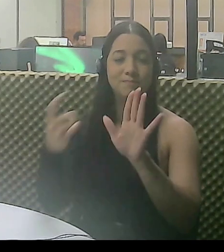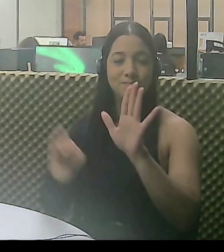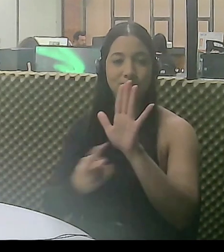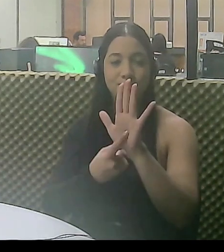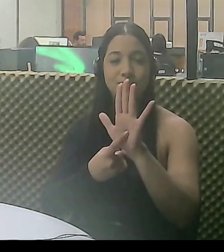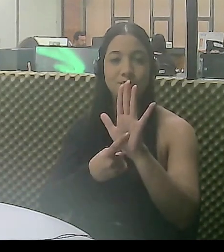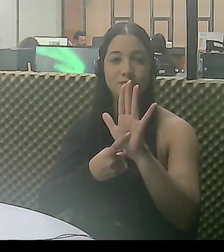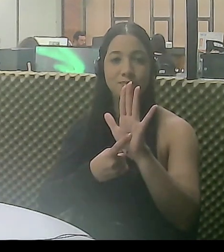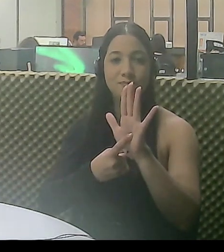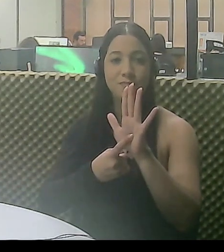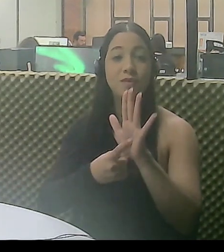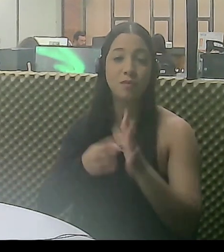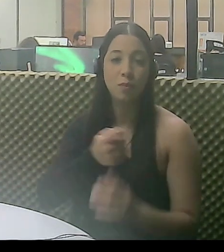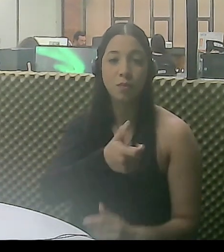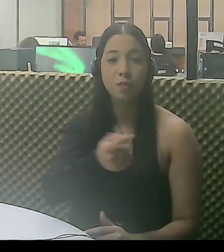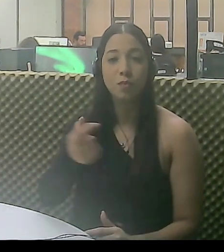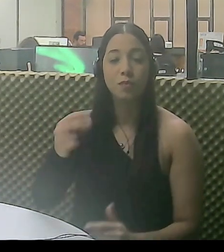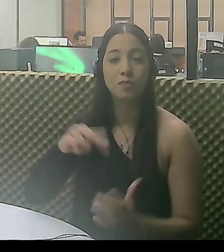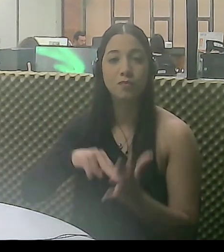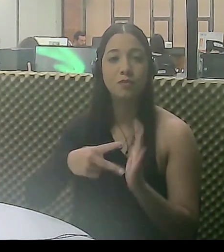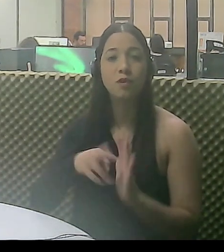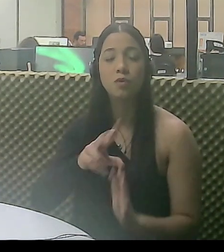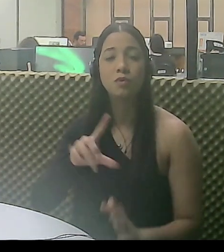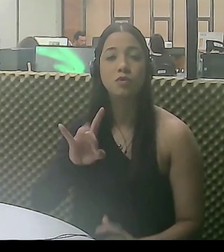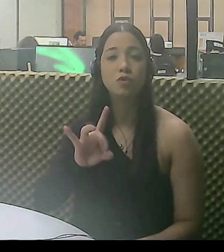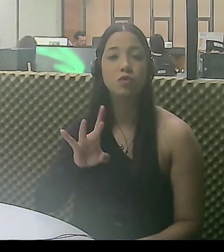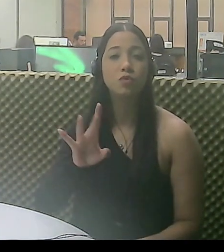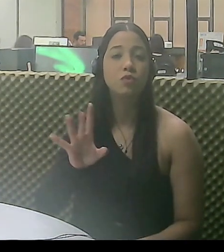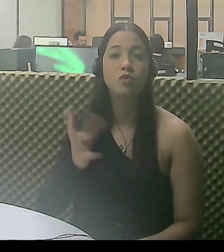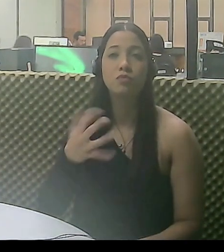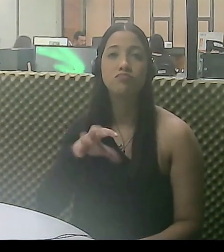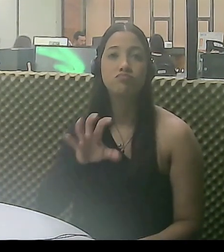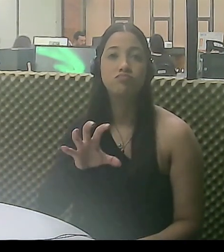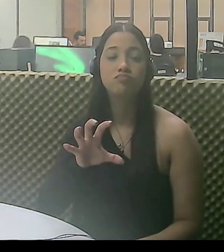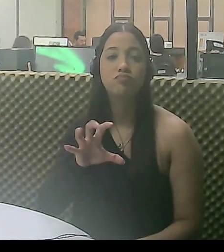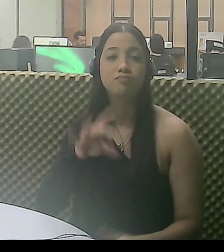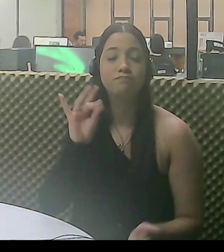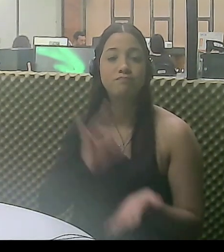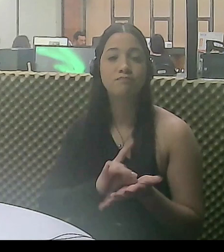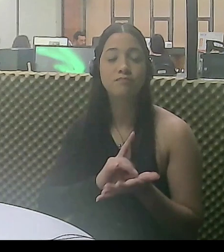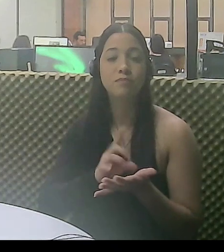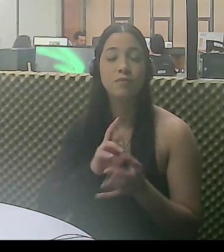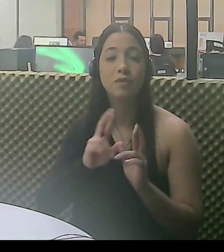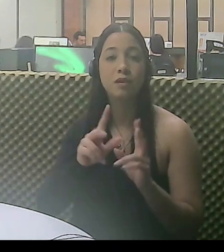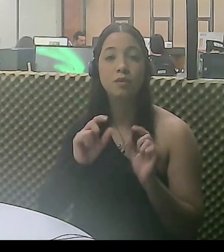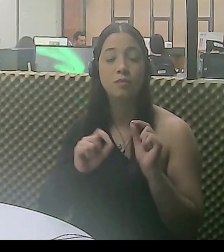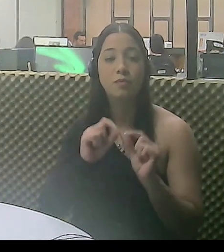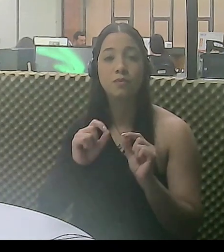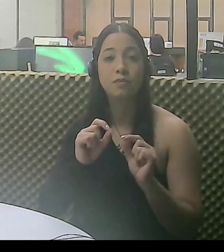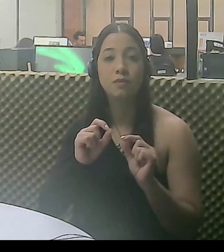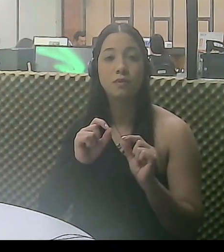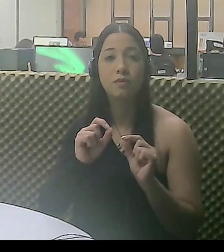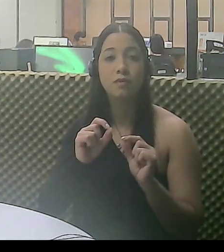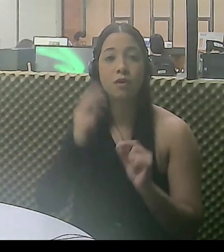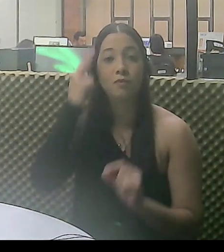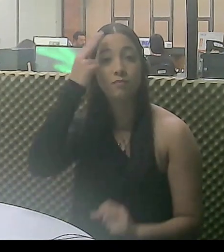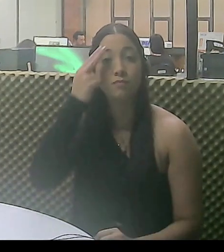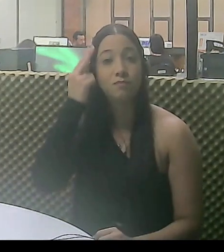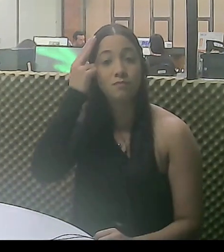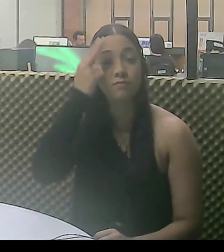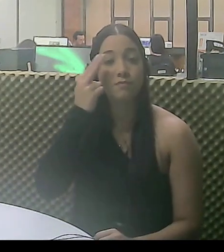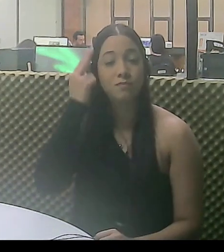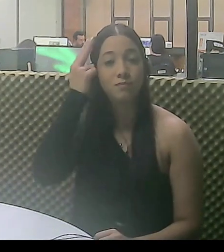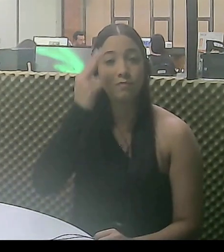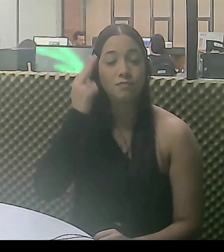E quando eu digo grãozinho de areia, não é só no sentido literal, não. É no sentido do pensamento,